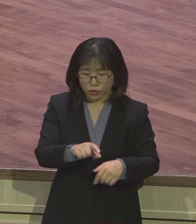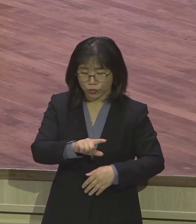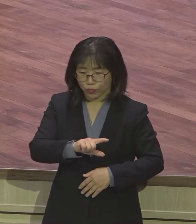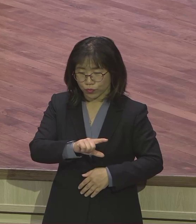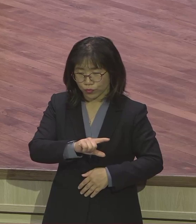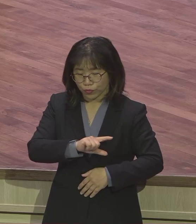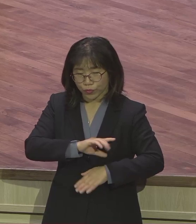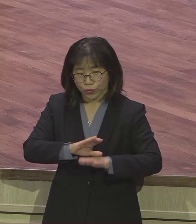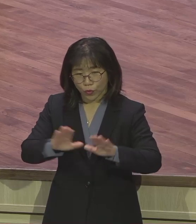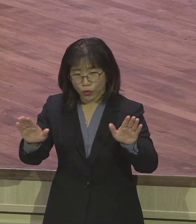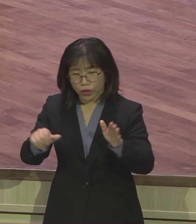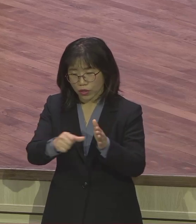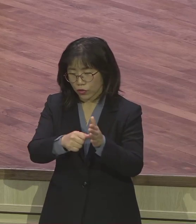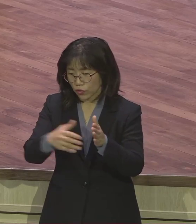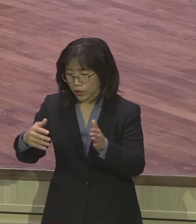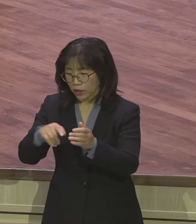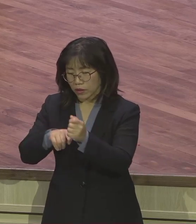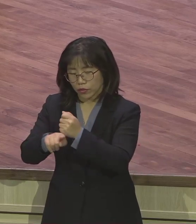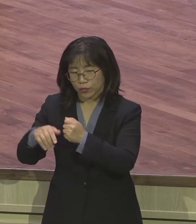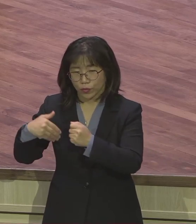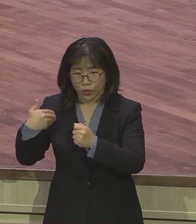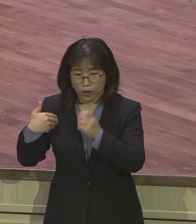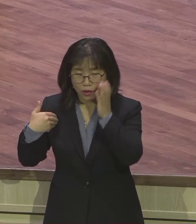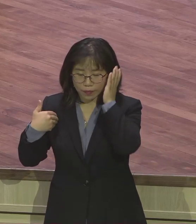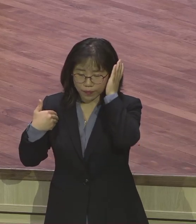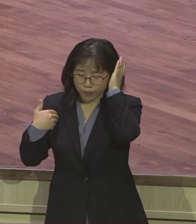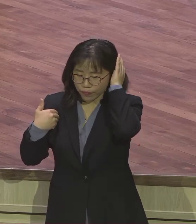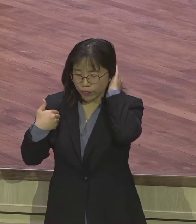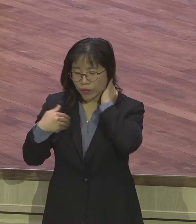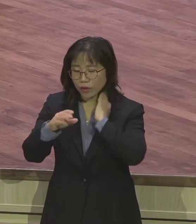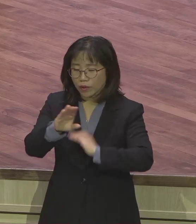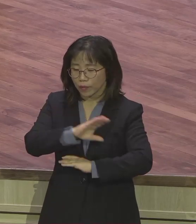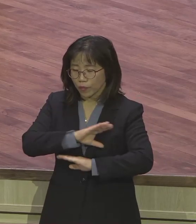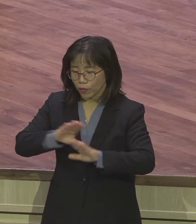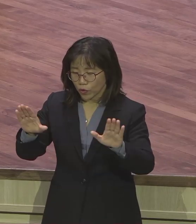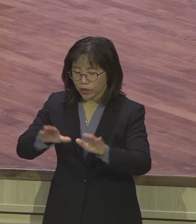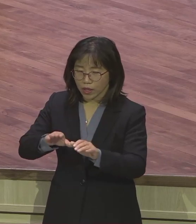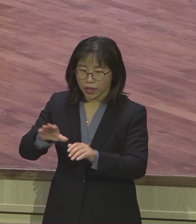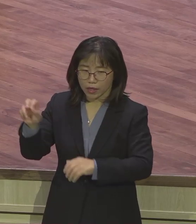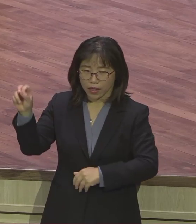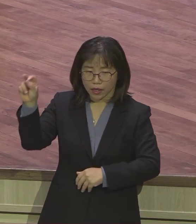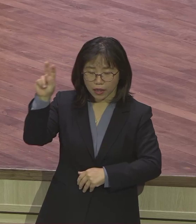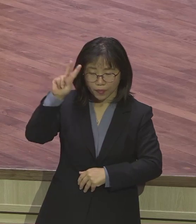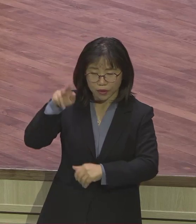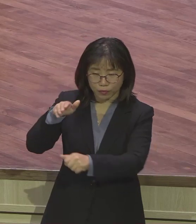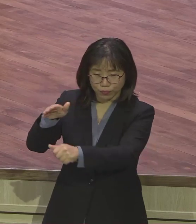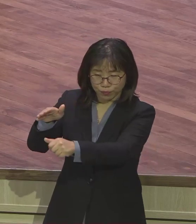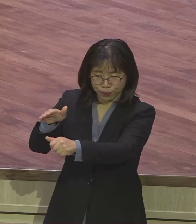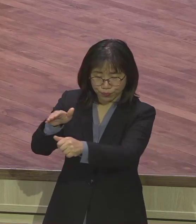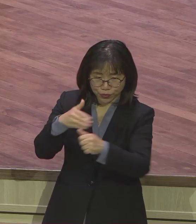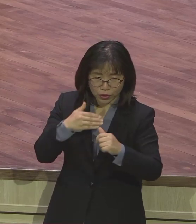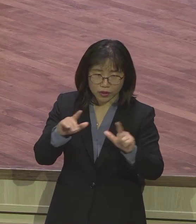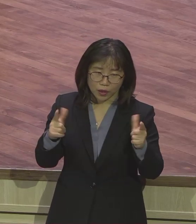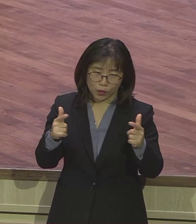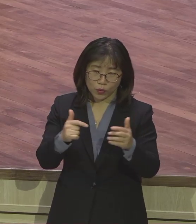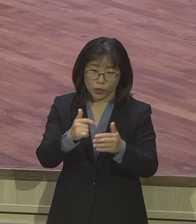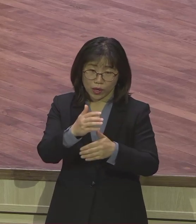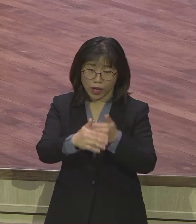모세가 하루아침에 그렇게 부름을 받아가지고 이스라엘 민족이 이끈 것이 아니에요. 이스라엘